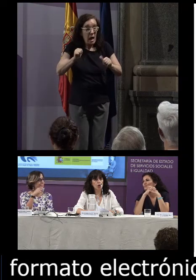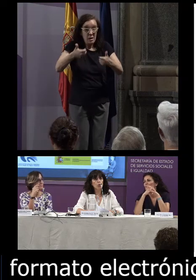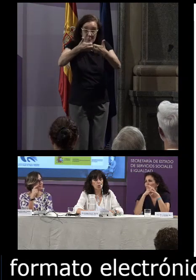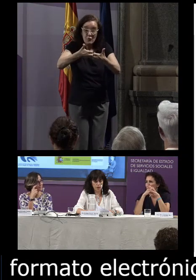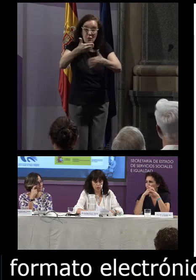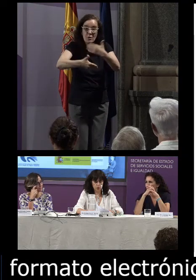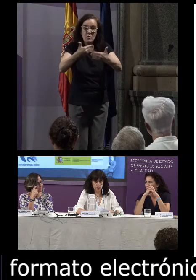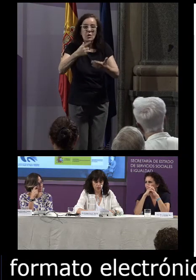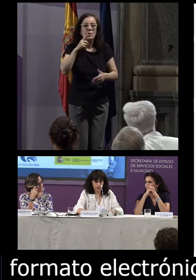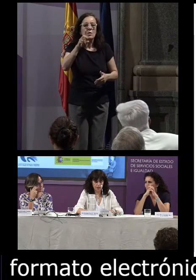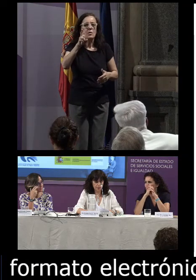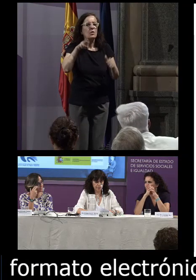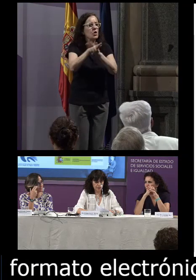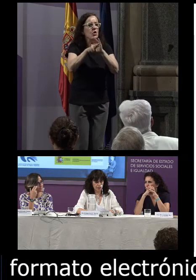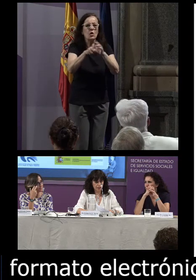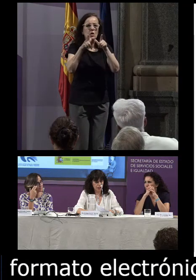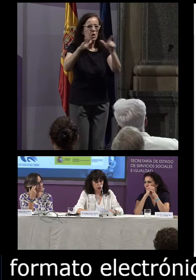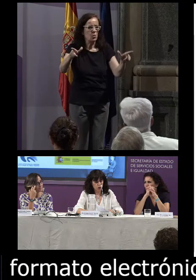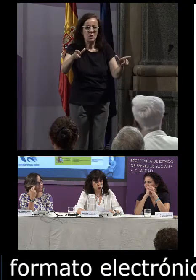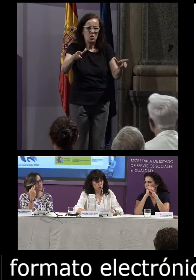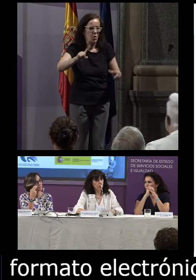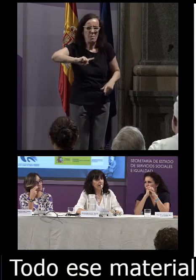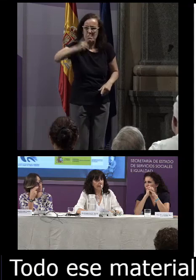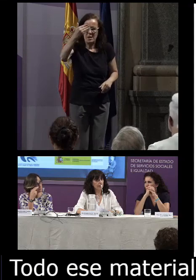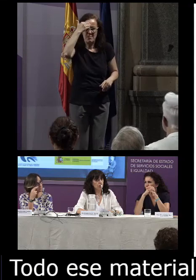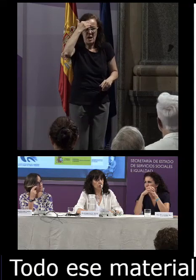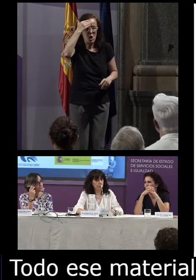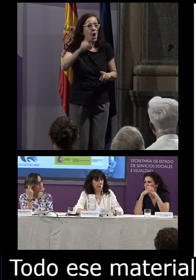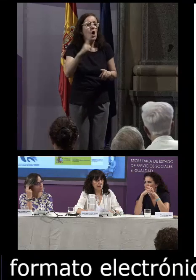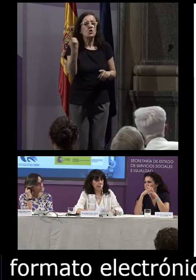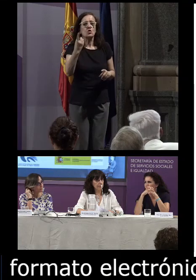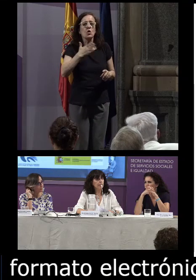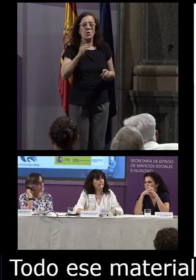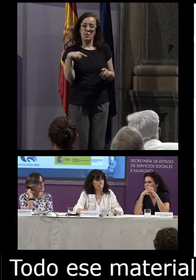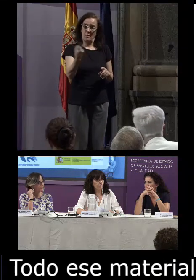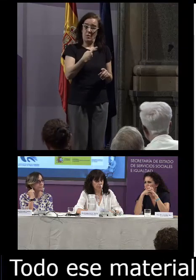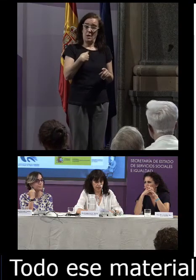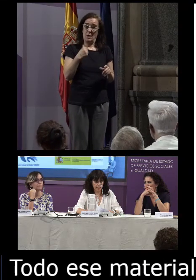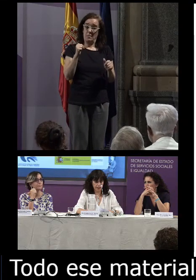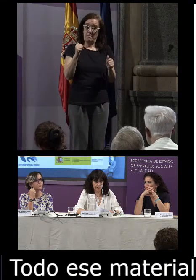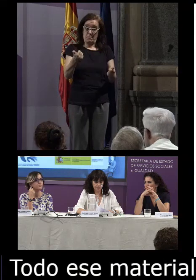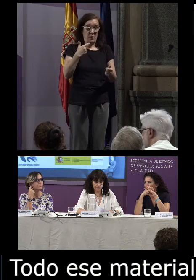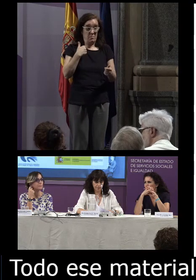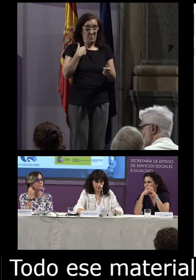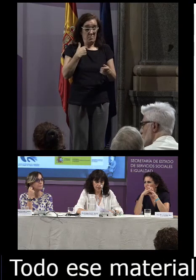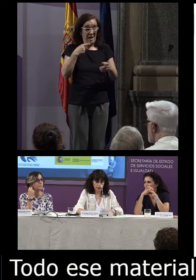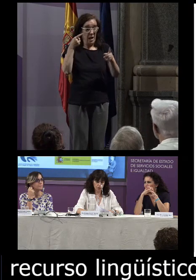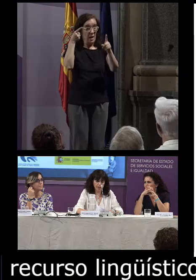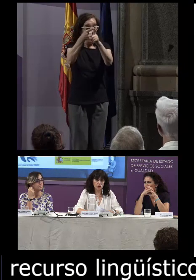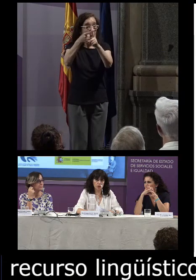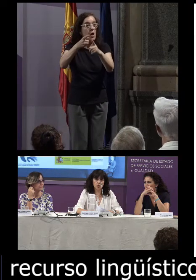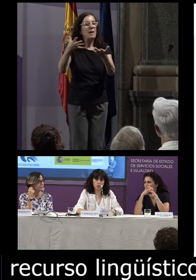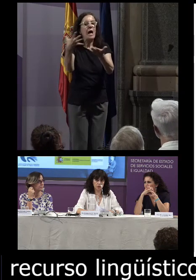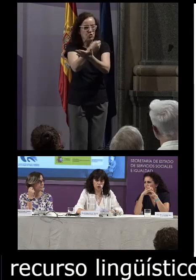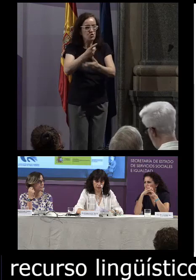un recurso lingüístico de primer orden no sólo para aquellos para quienes en principio va dirigido sino